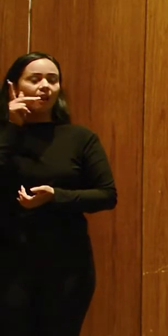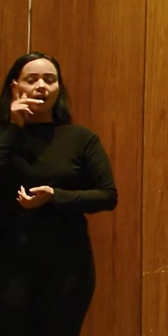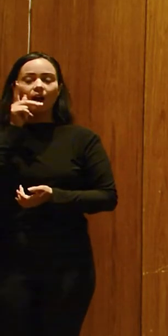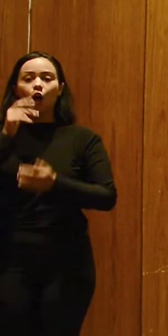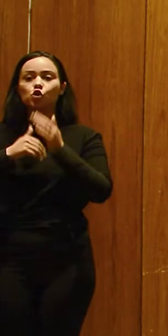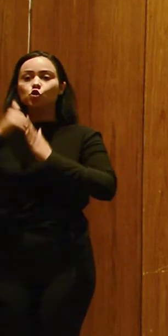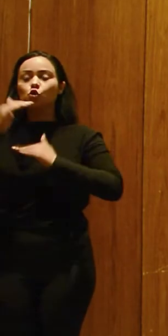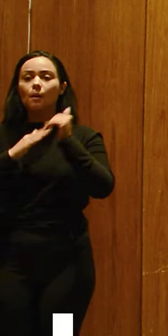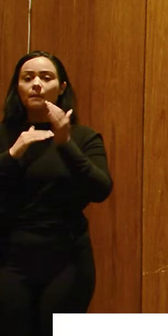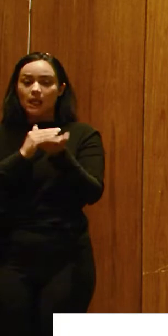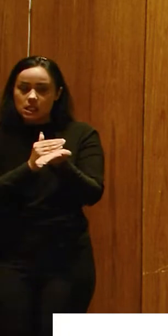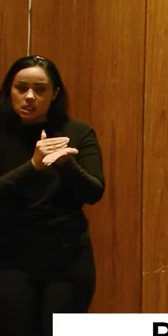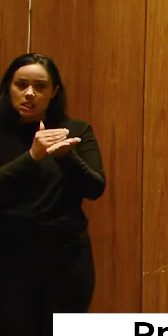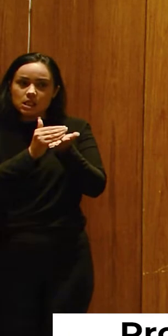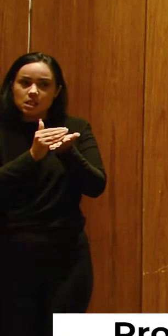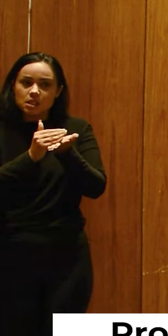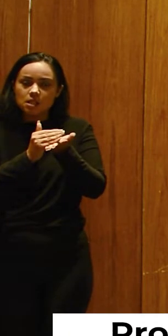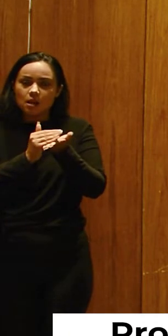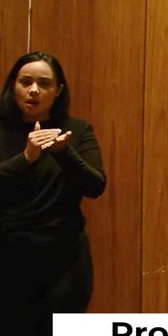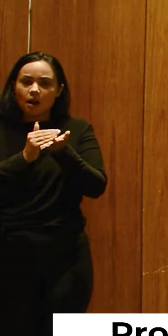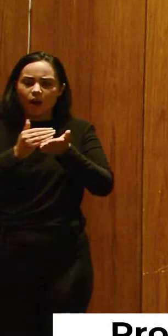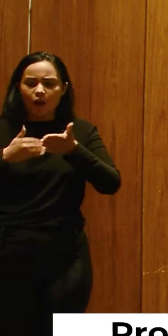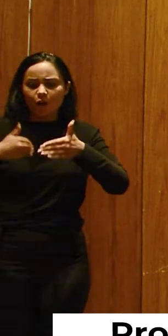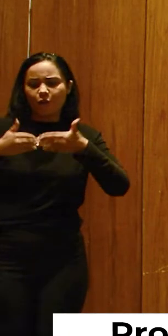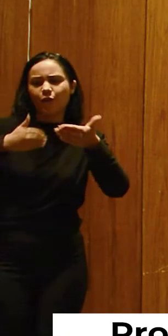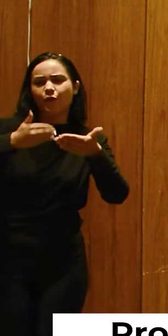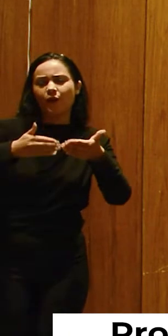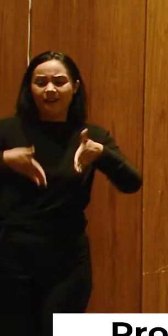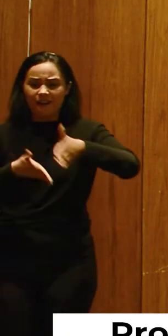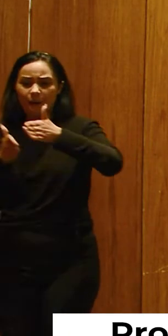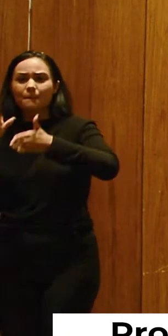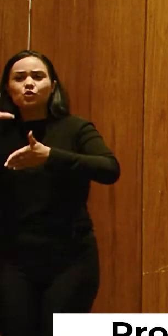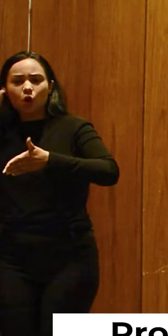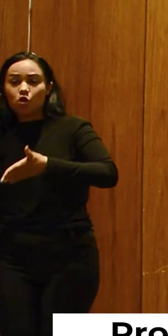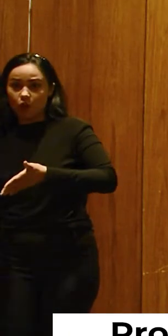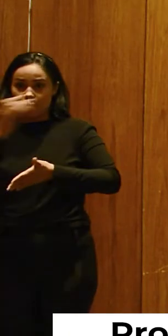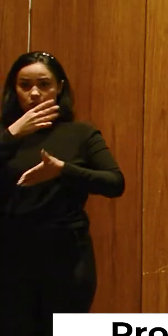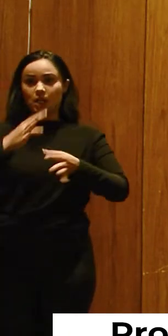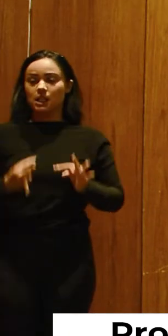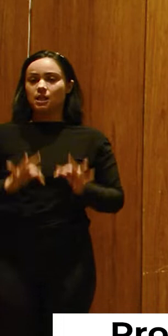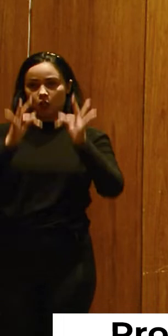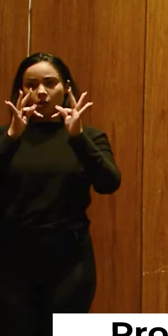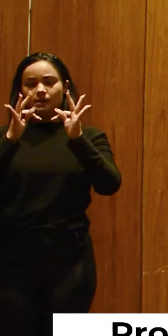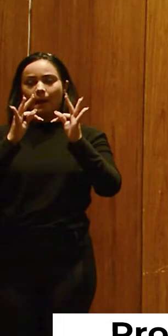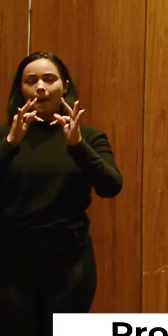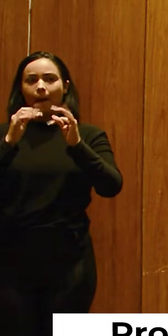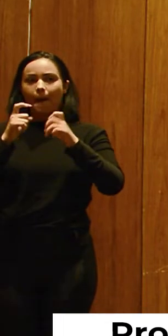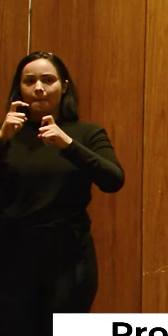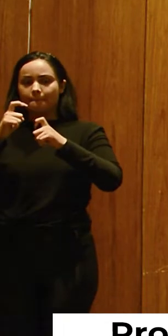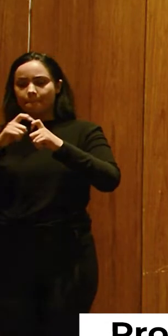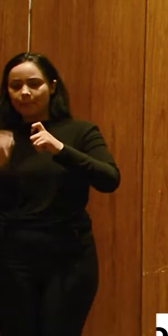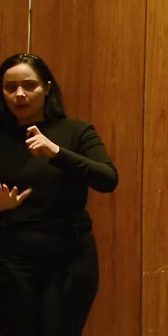inicia sua jornada a caminho dos sons, inovações e tecnologias pediátricas